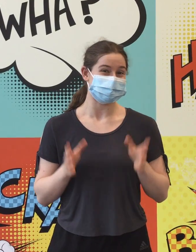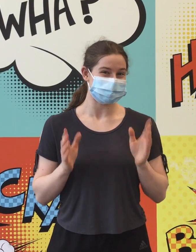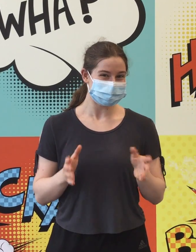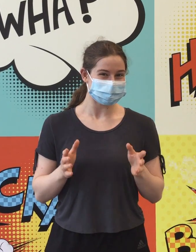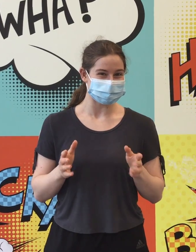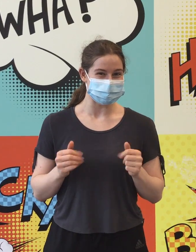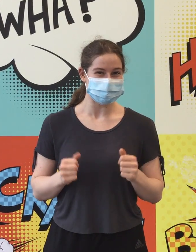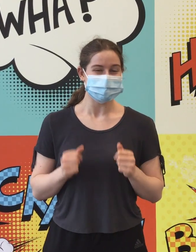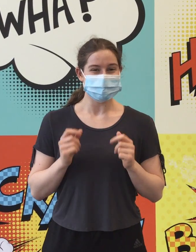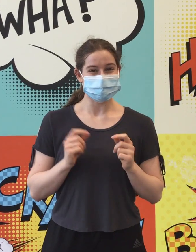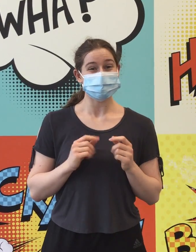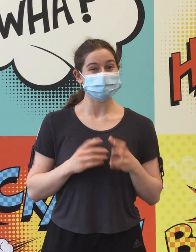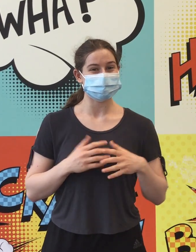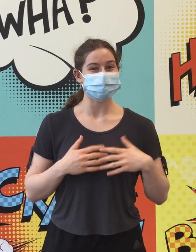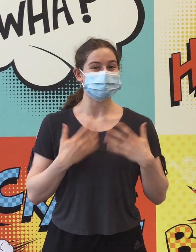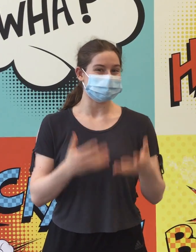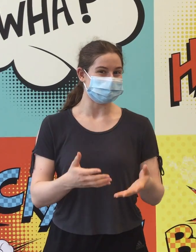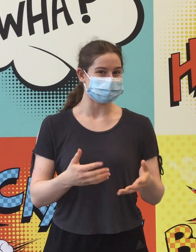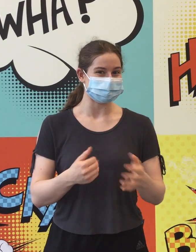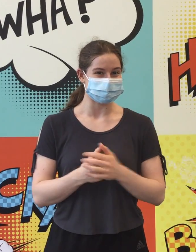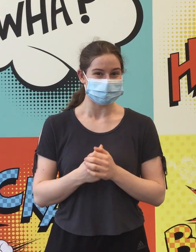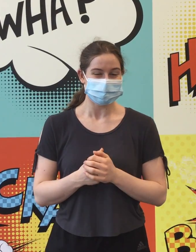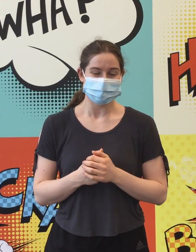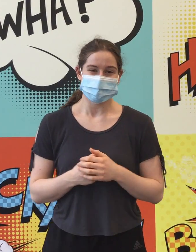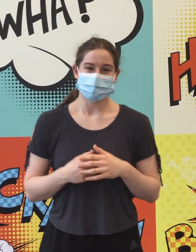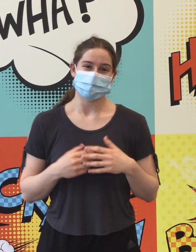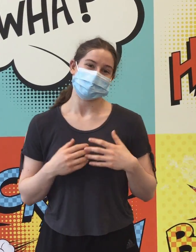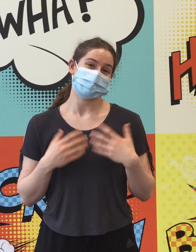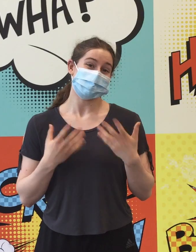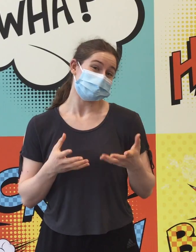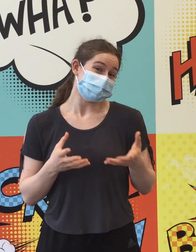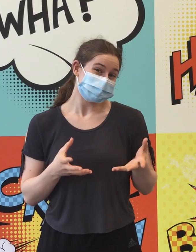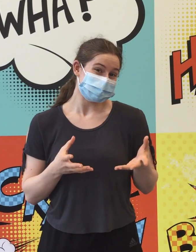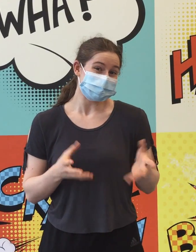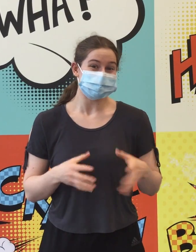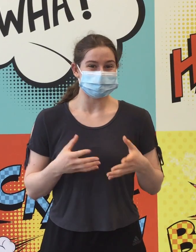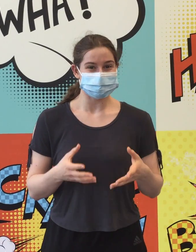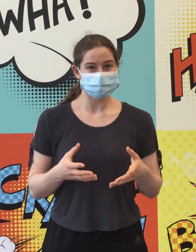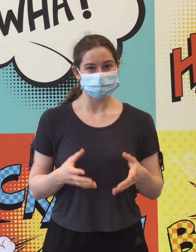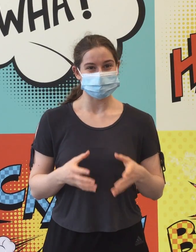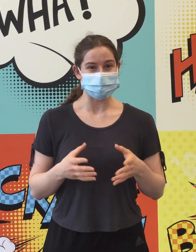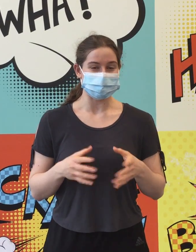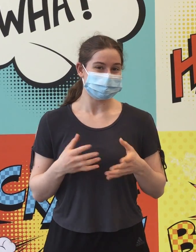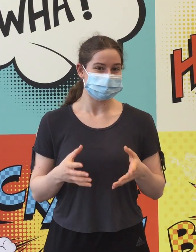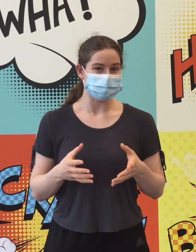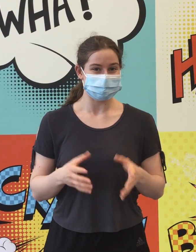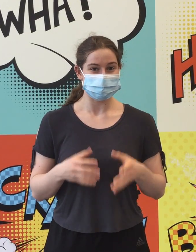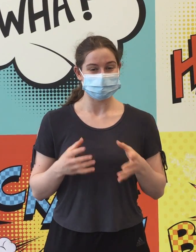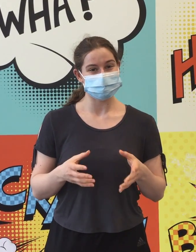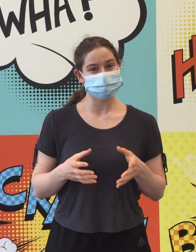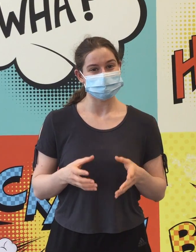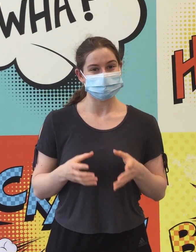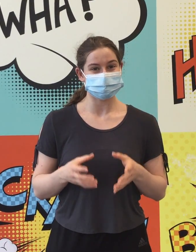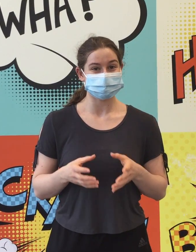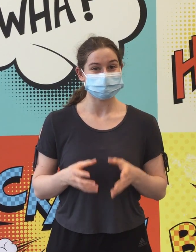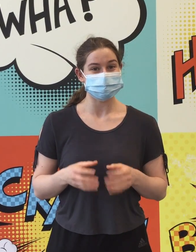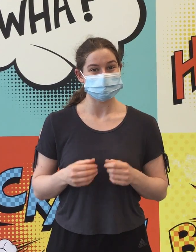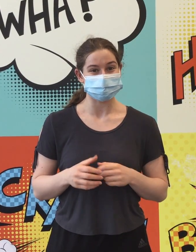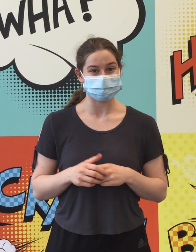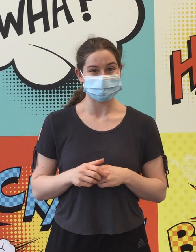qui vient juste de les rénover quand elle ouvrira plus tard cet été. Donc, en attendant, je t'invite à la fin du lancement du Club de lecture TV 2021